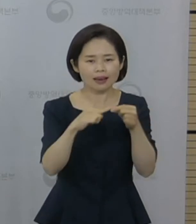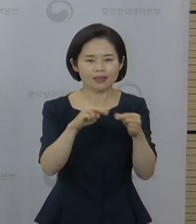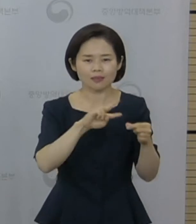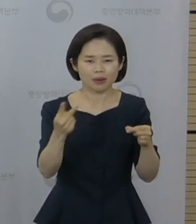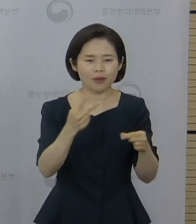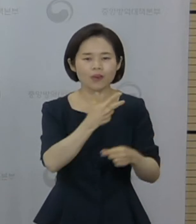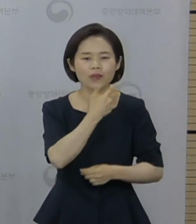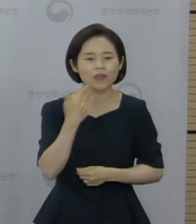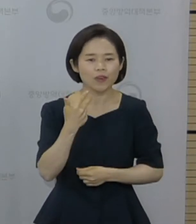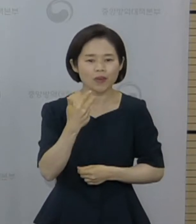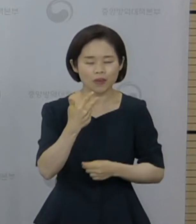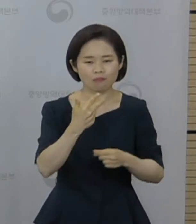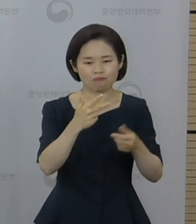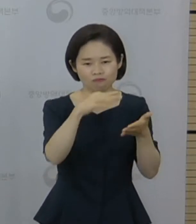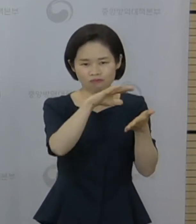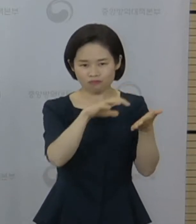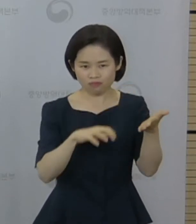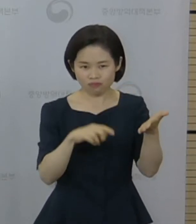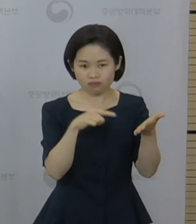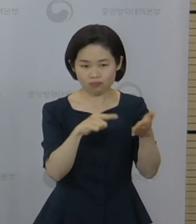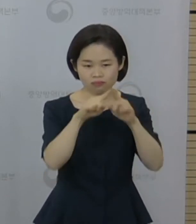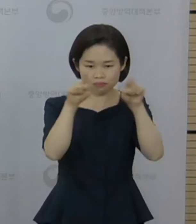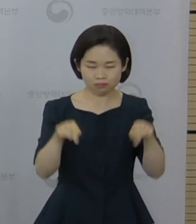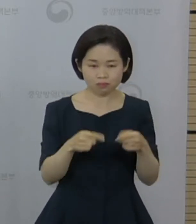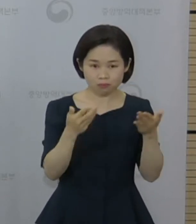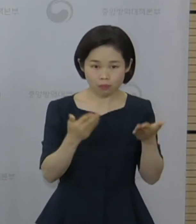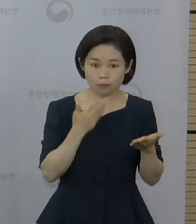접종 증빙 목적으로 활용하실 수 있습니다.